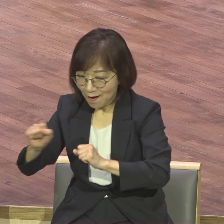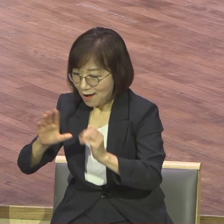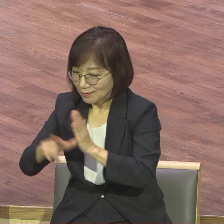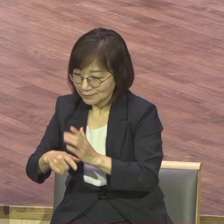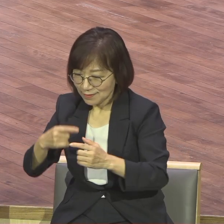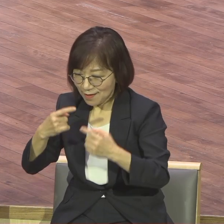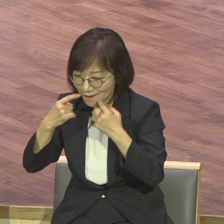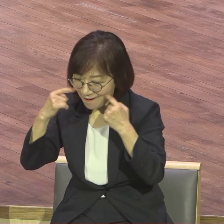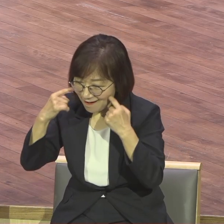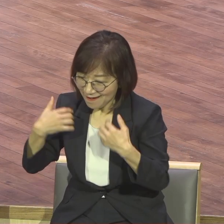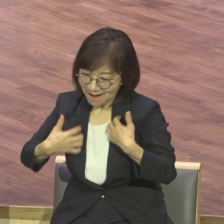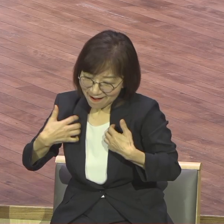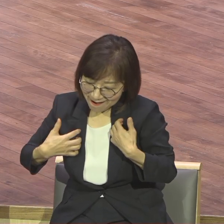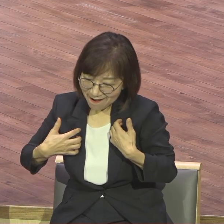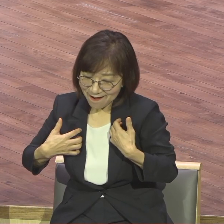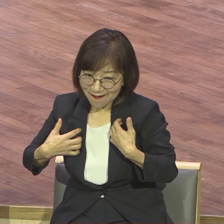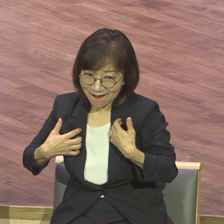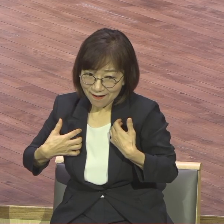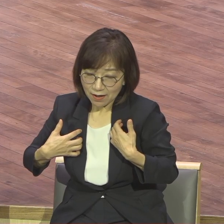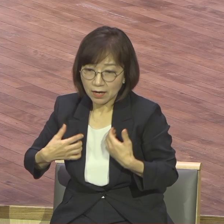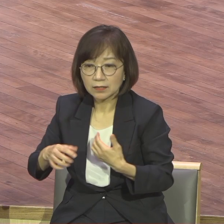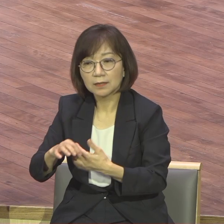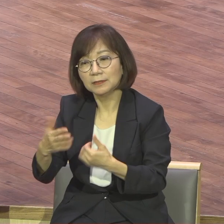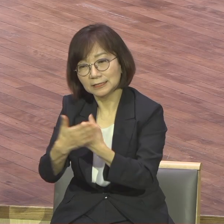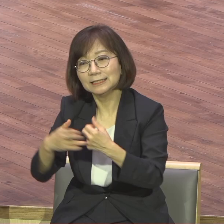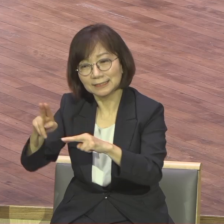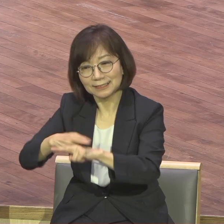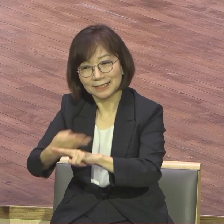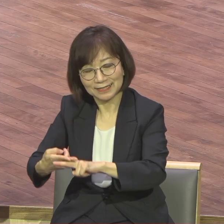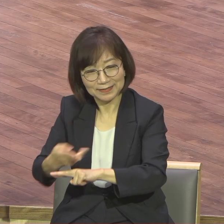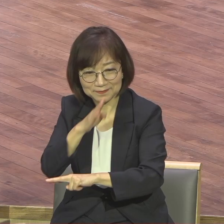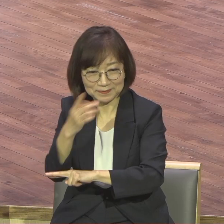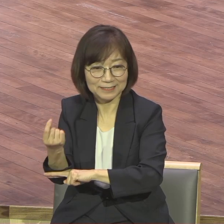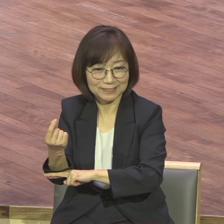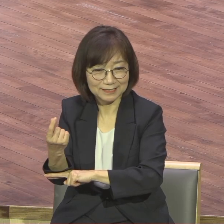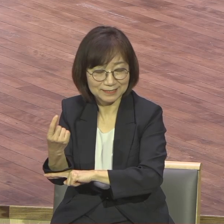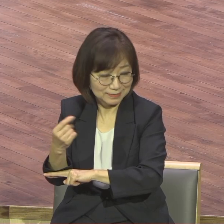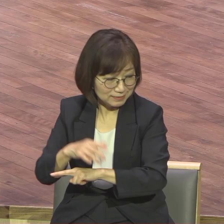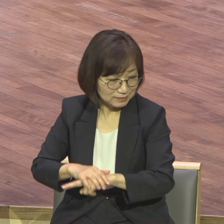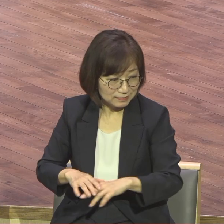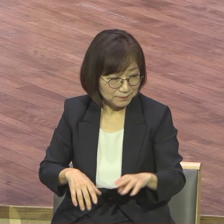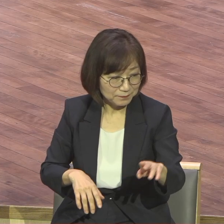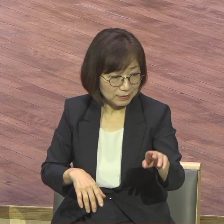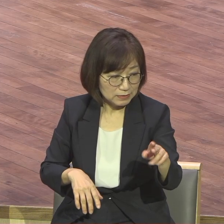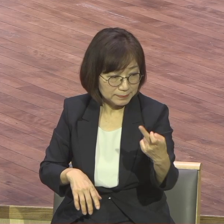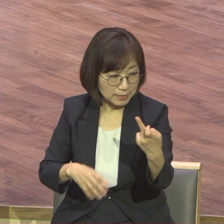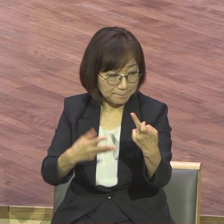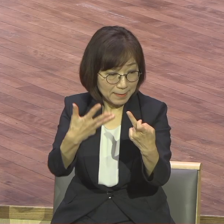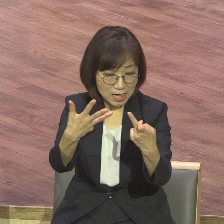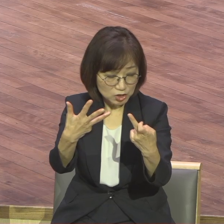발견하기 쉬워요 중요한 것은요 8절에 강조했듯이 이런 은사를